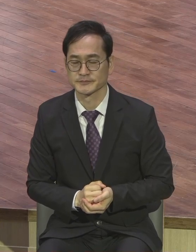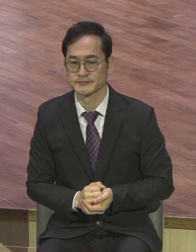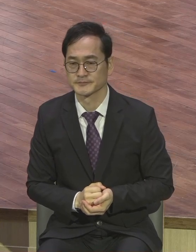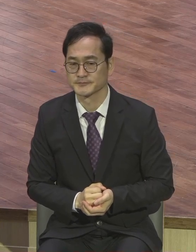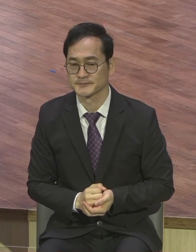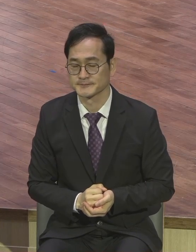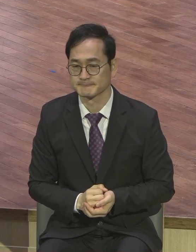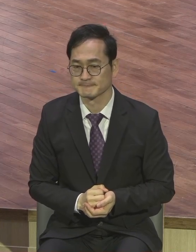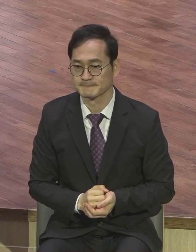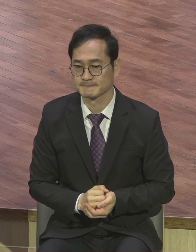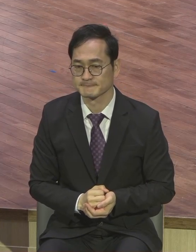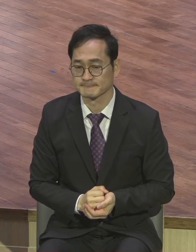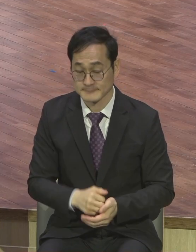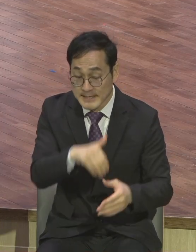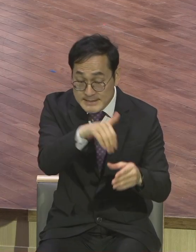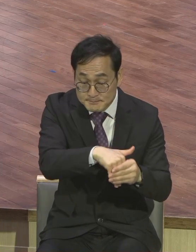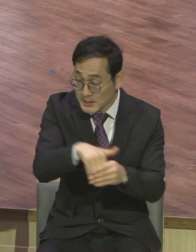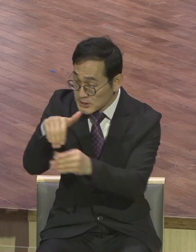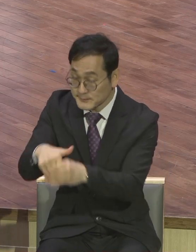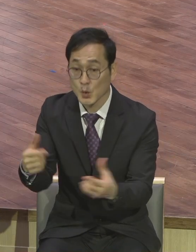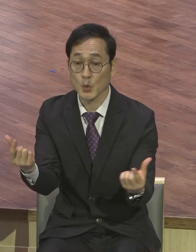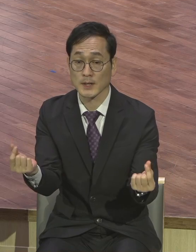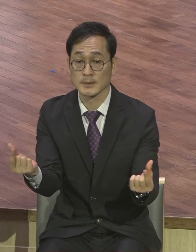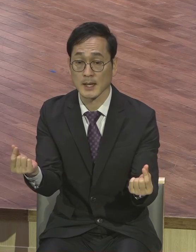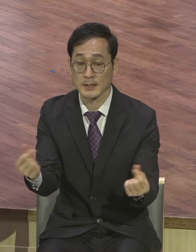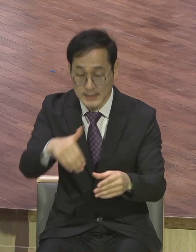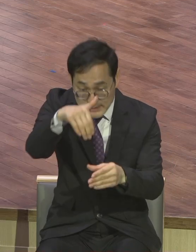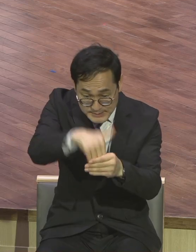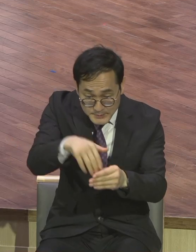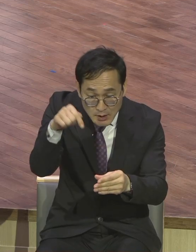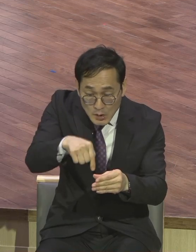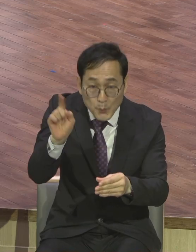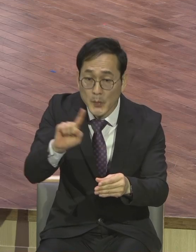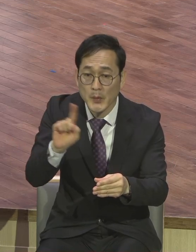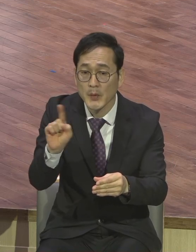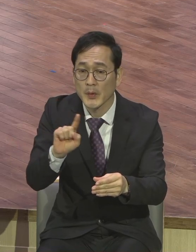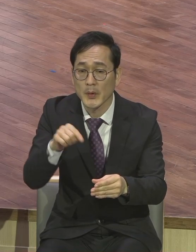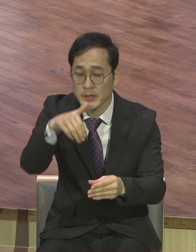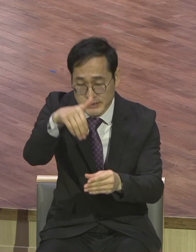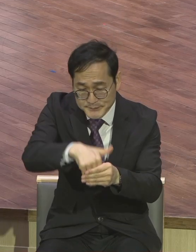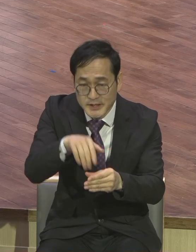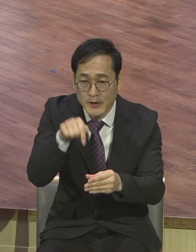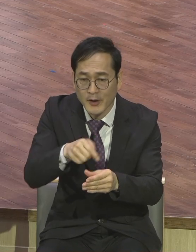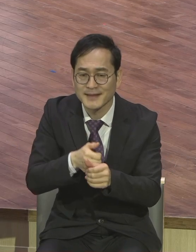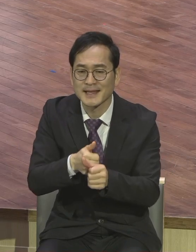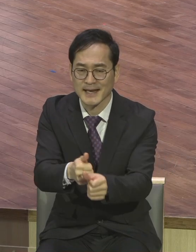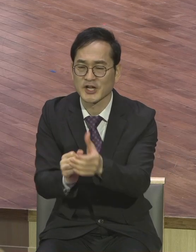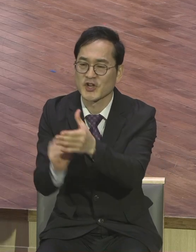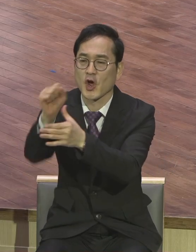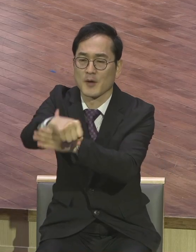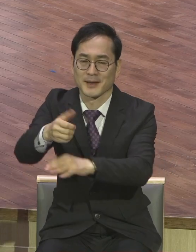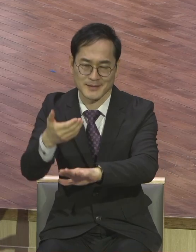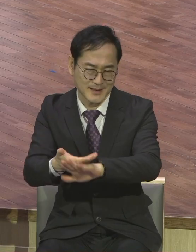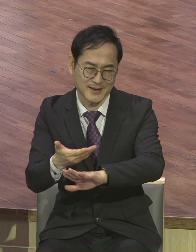우리가 심기는 심는데 무엇을 심느냐라는 것이 중요하죠. 무엇을 심느냐